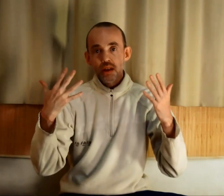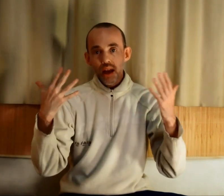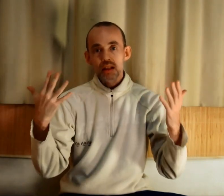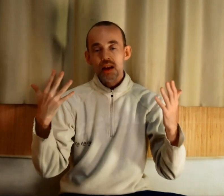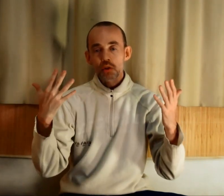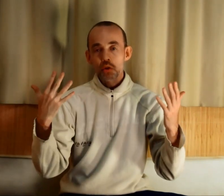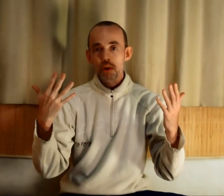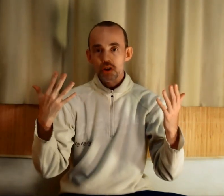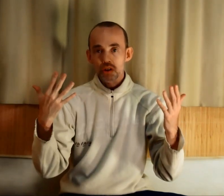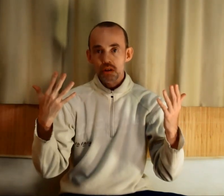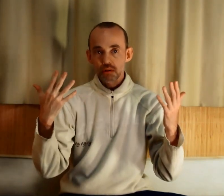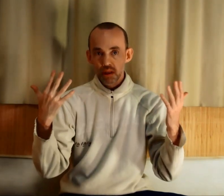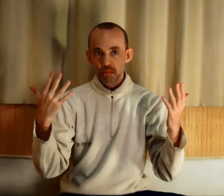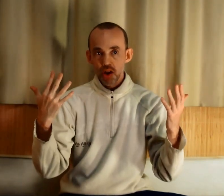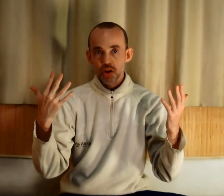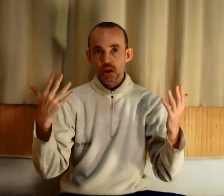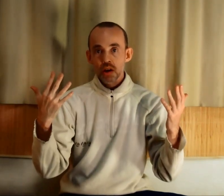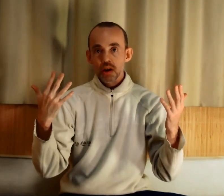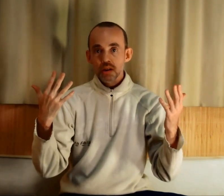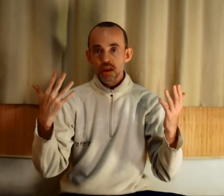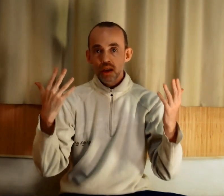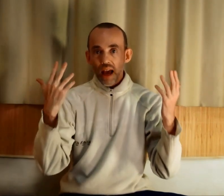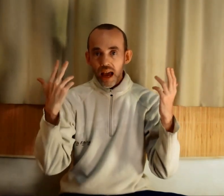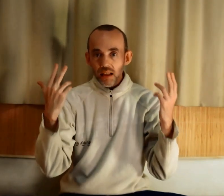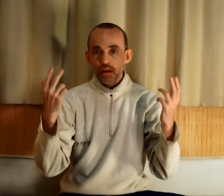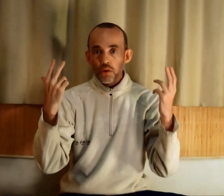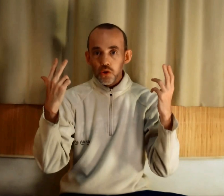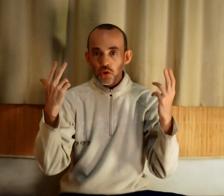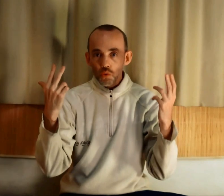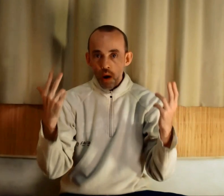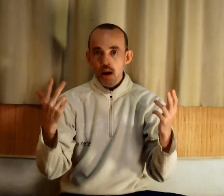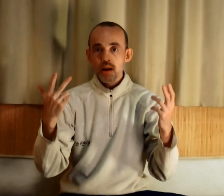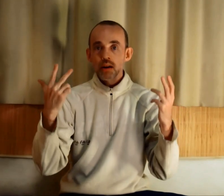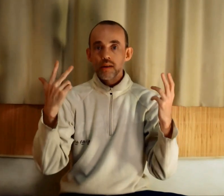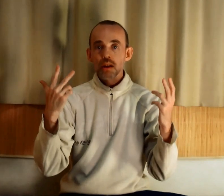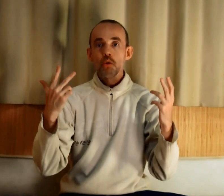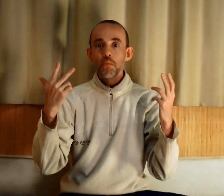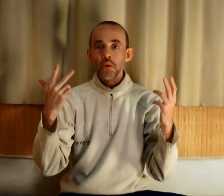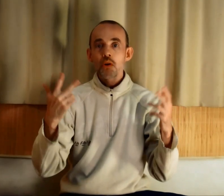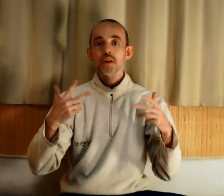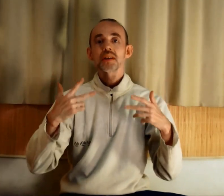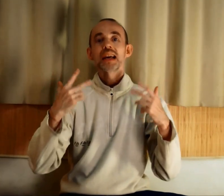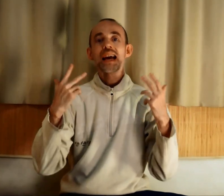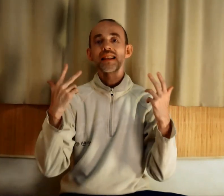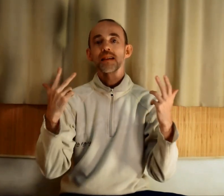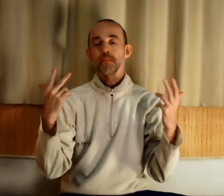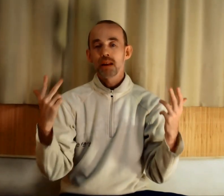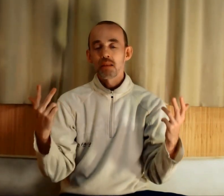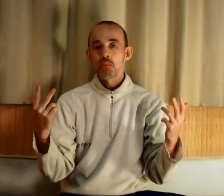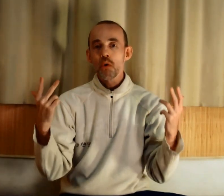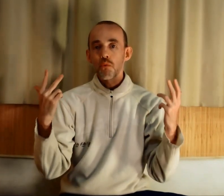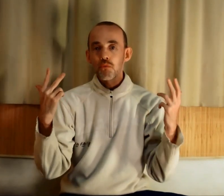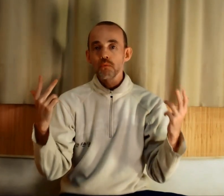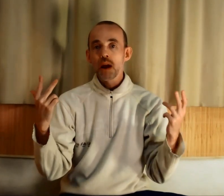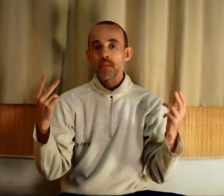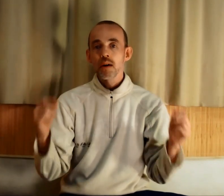être créateur des marches, c'est être soi, c'est le bonheur, c'est être pleinement vous-même.